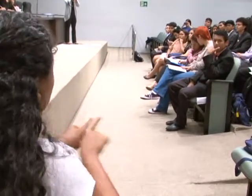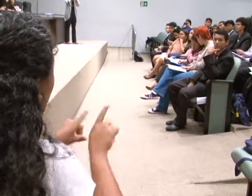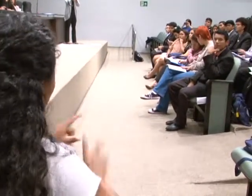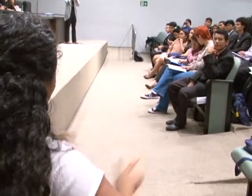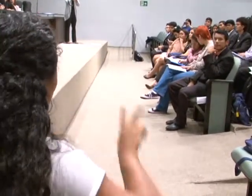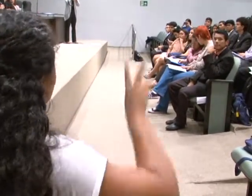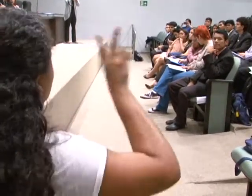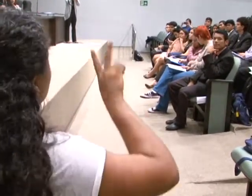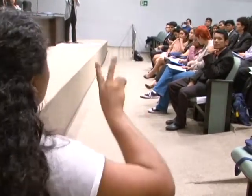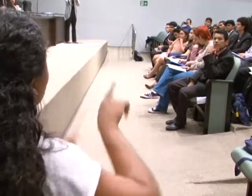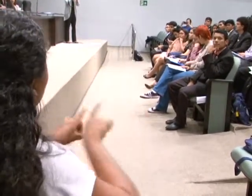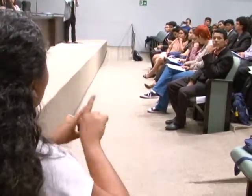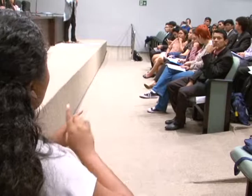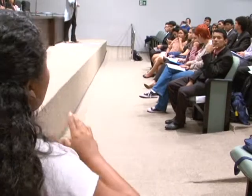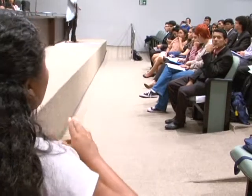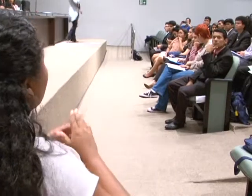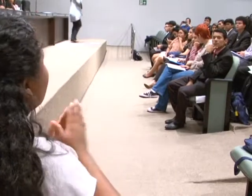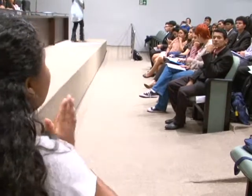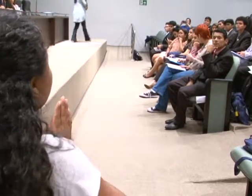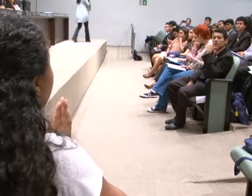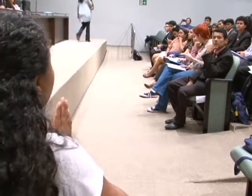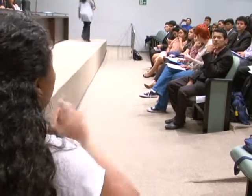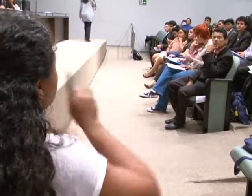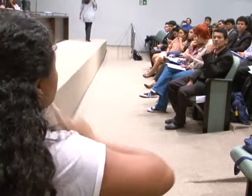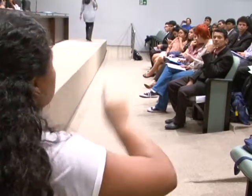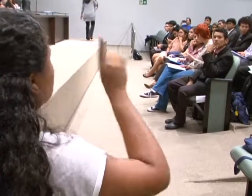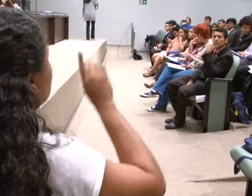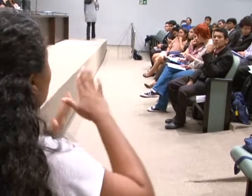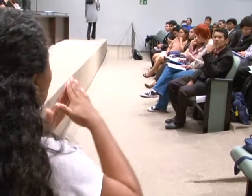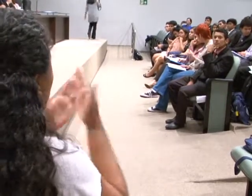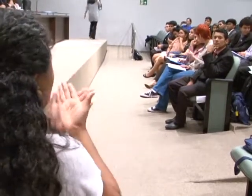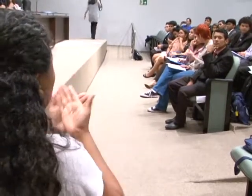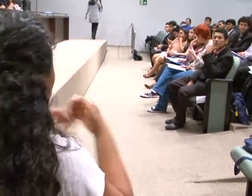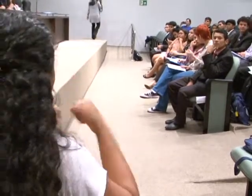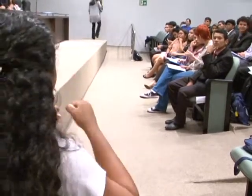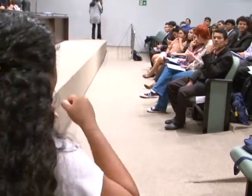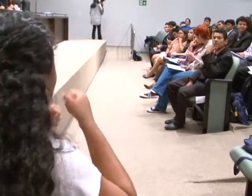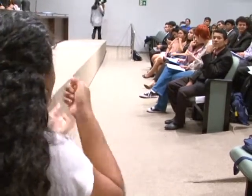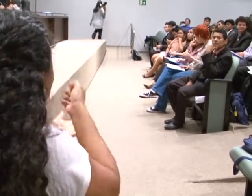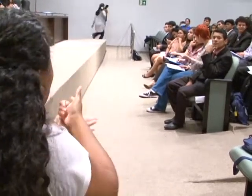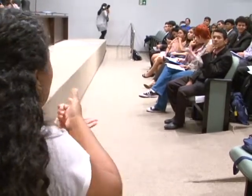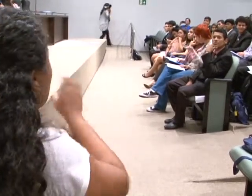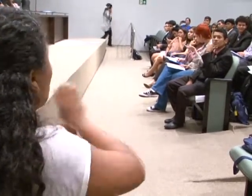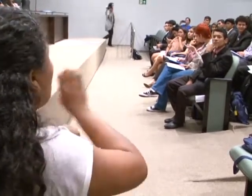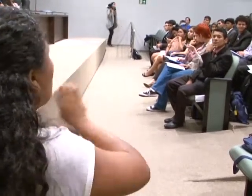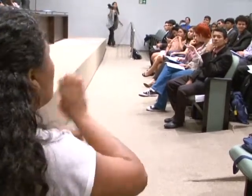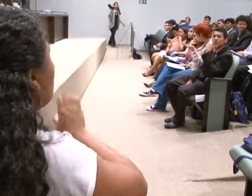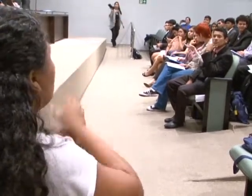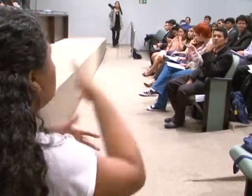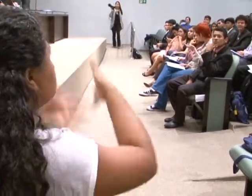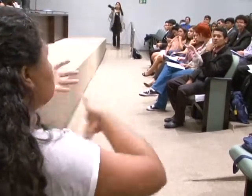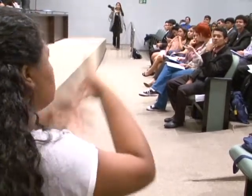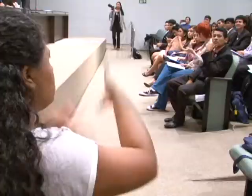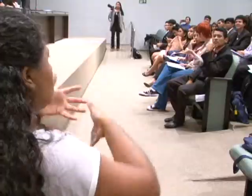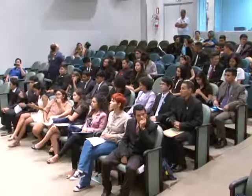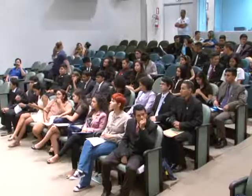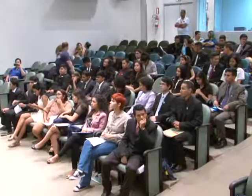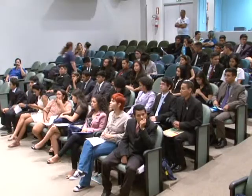o único. Também foi o único durante muito tempo, na infância, nas turmas das escolas por onde passou. E atualmente, é o